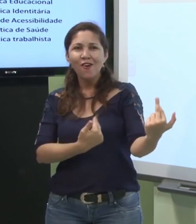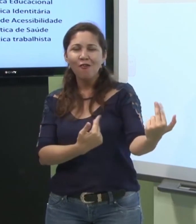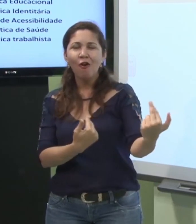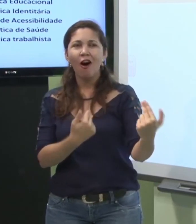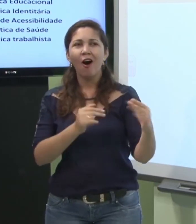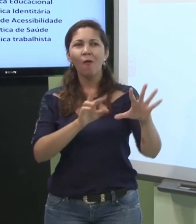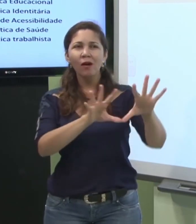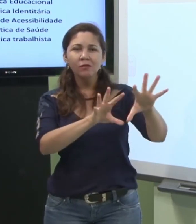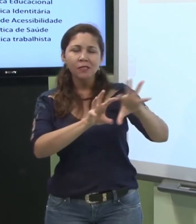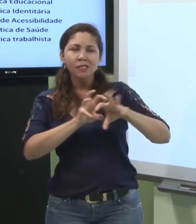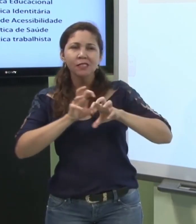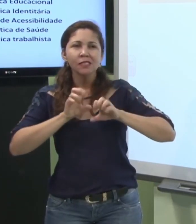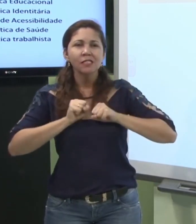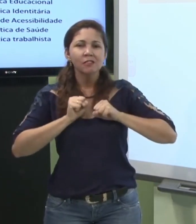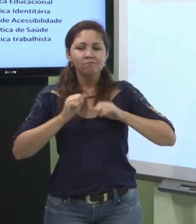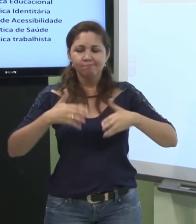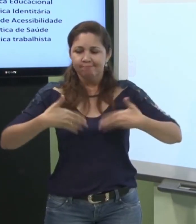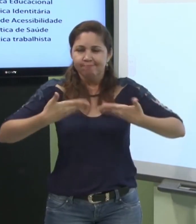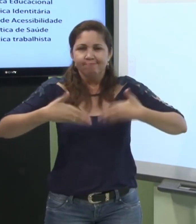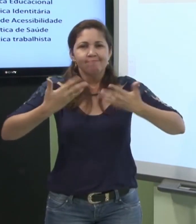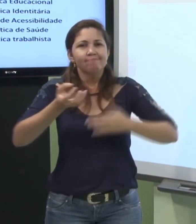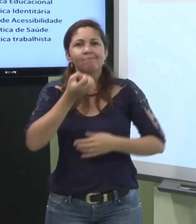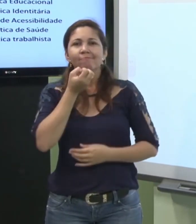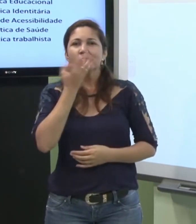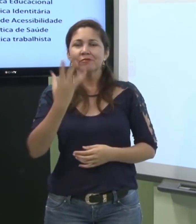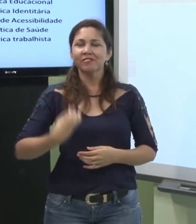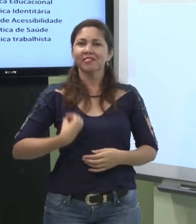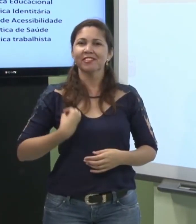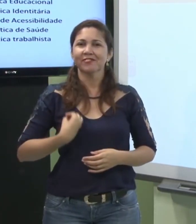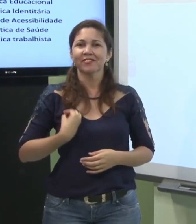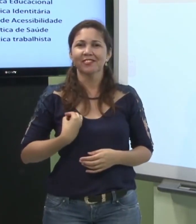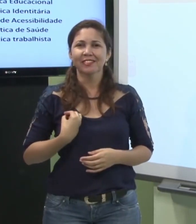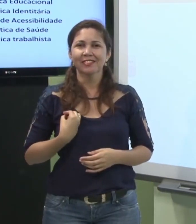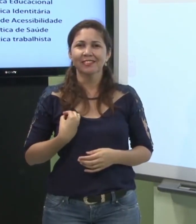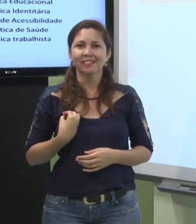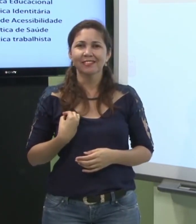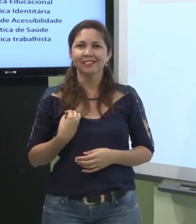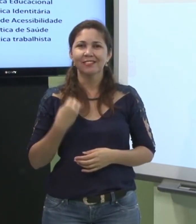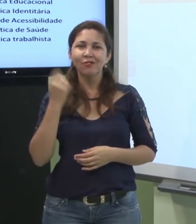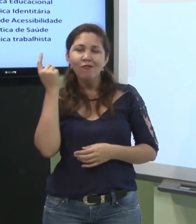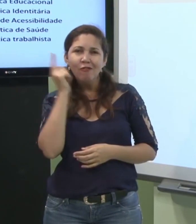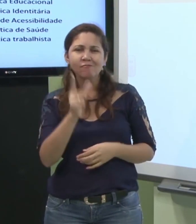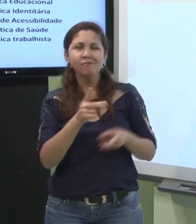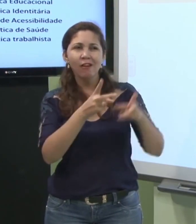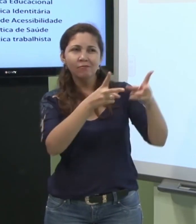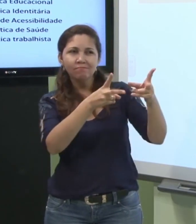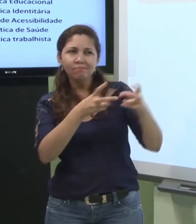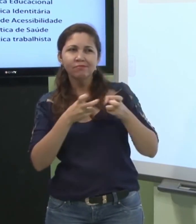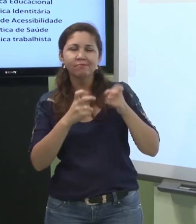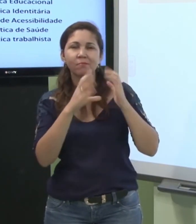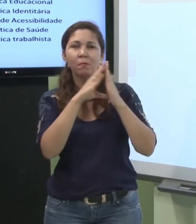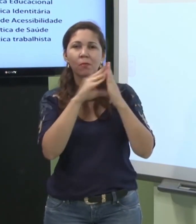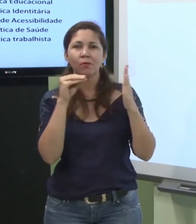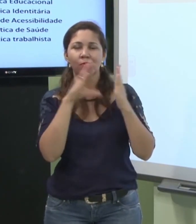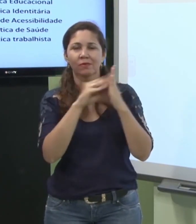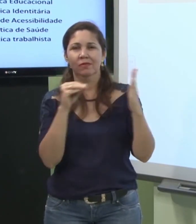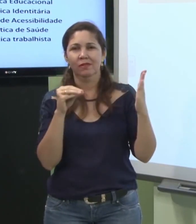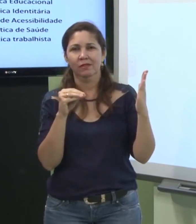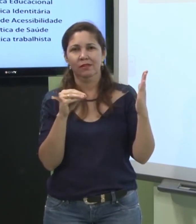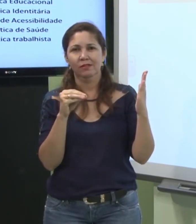sentem iguais aos outros surdos eles conseguem ter uma percepção de modelo